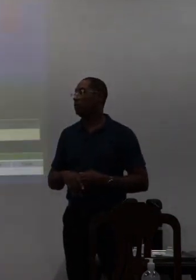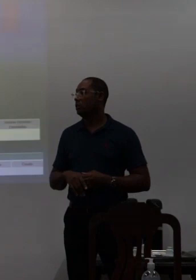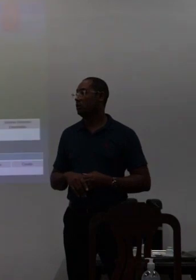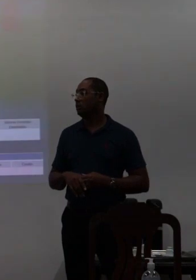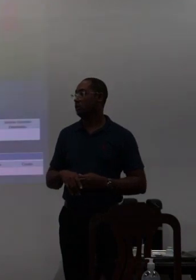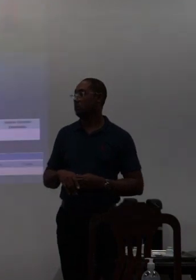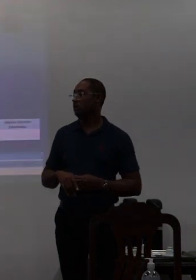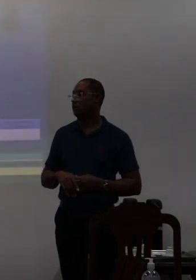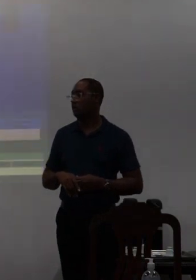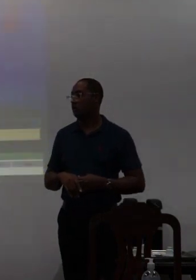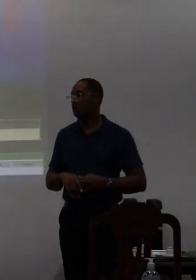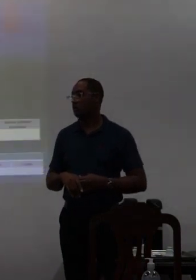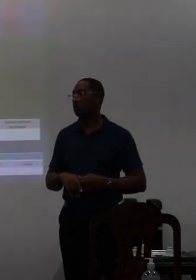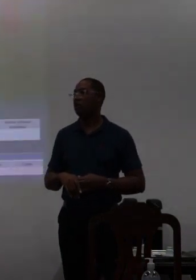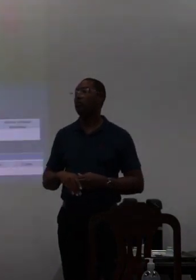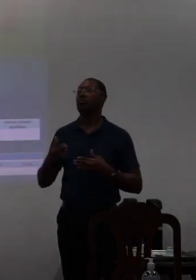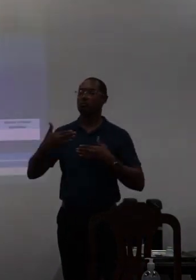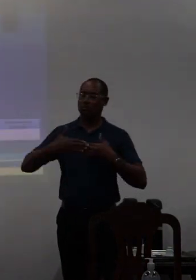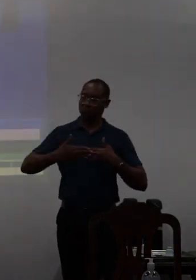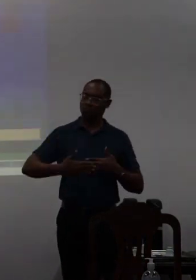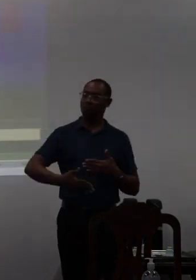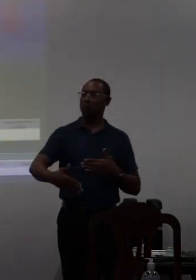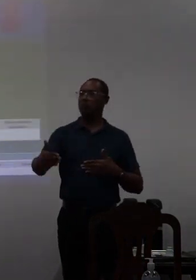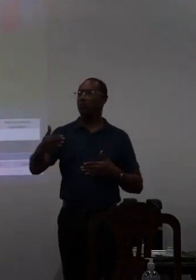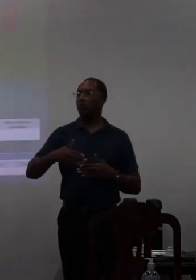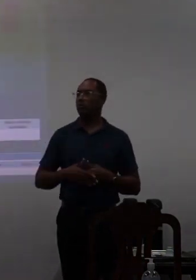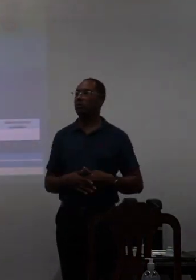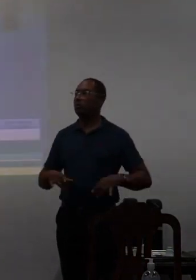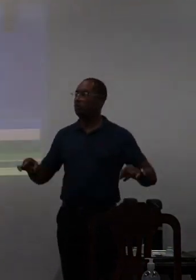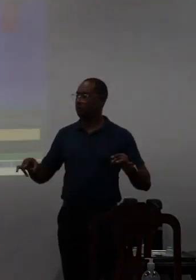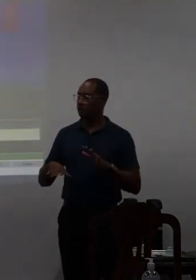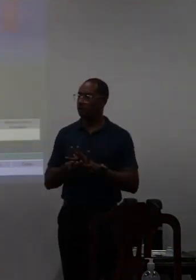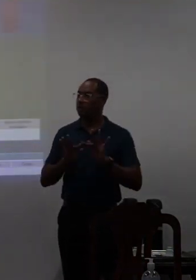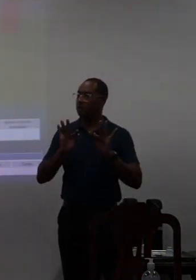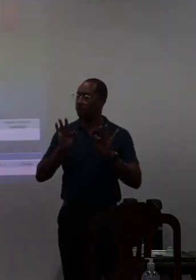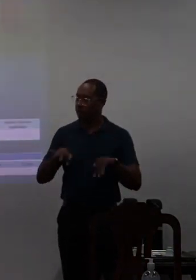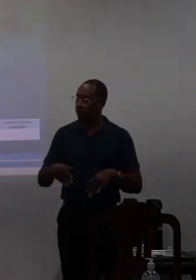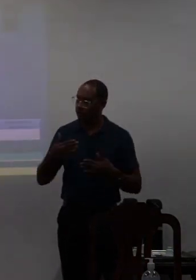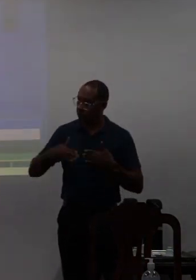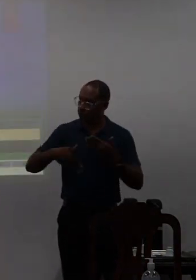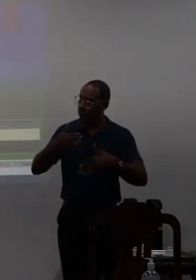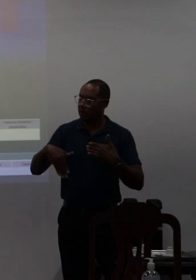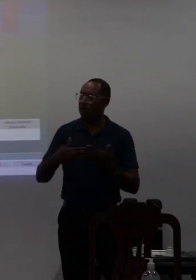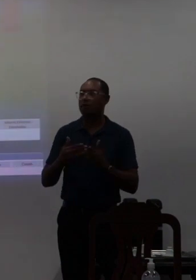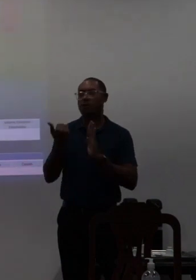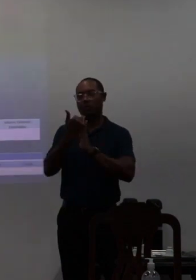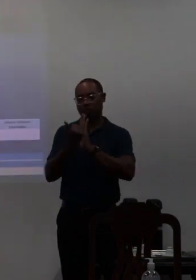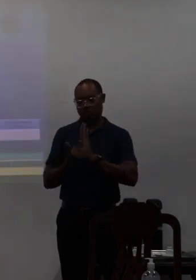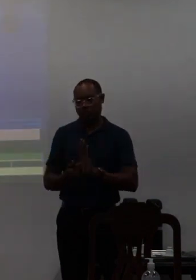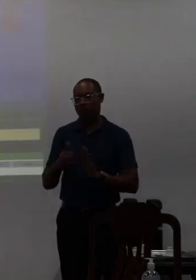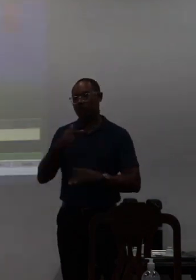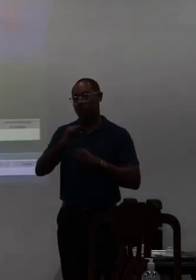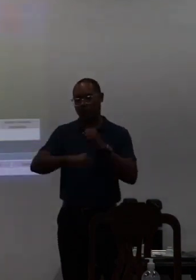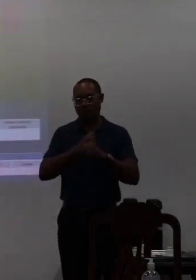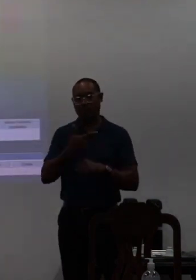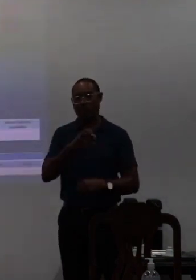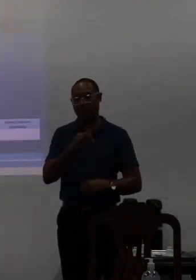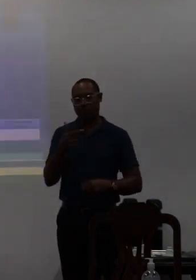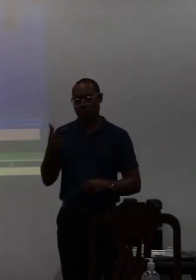e já partindo para iniciando o processo de planejamento para 2023